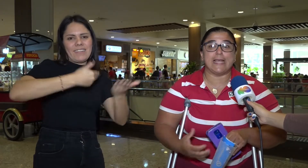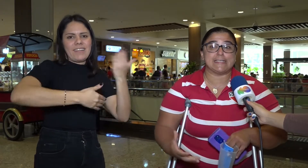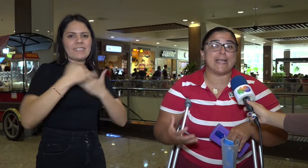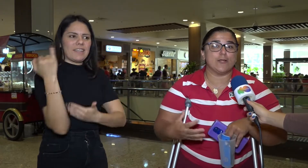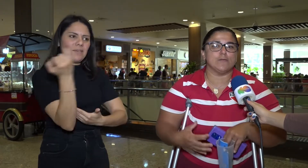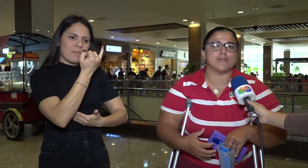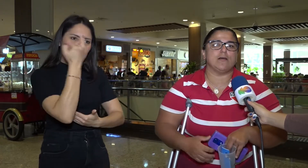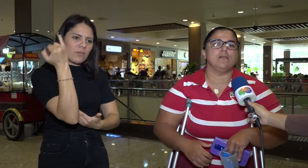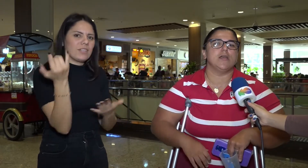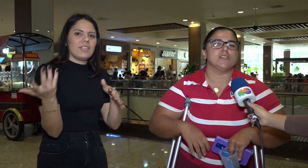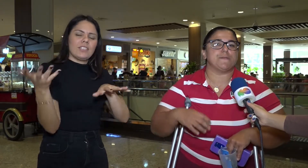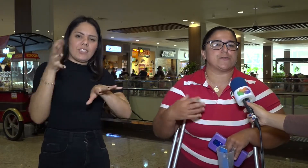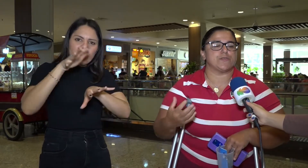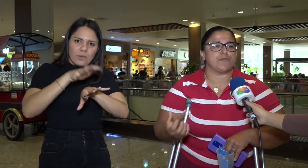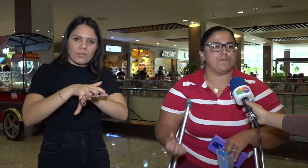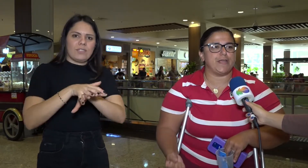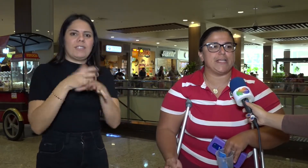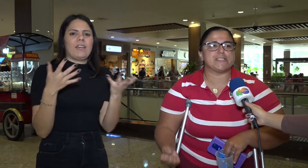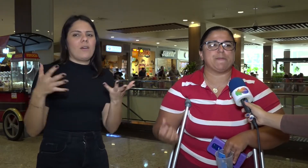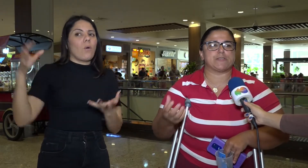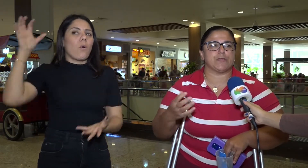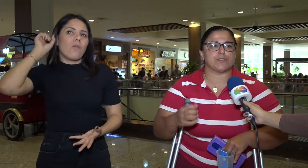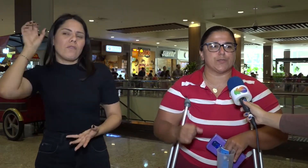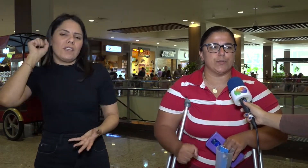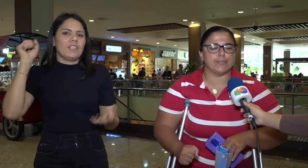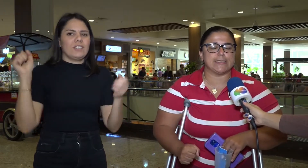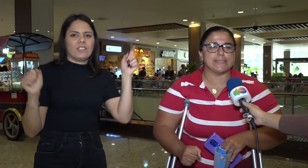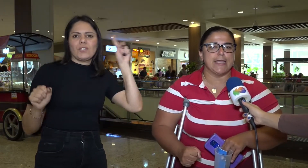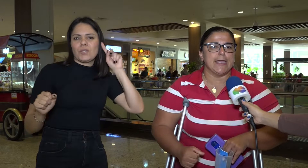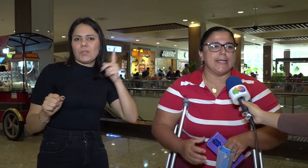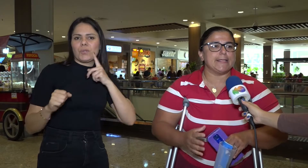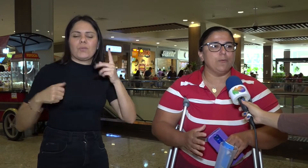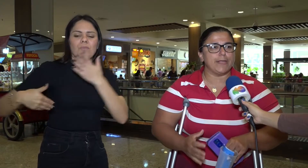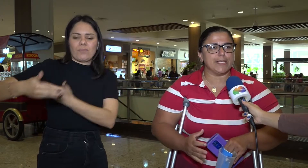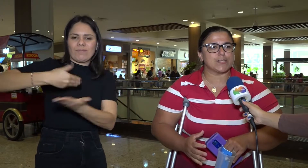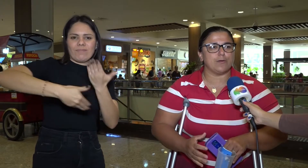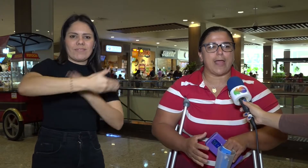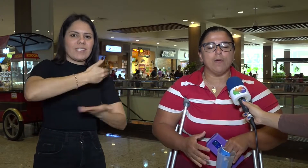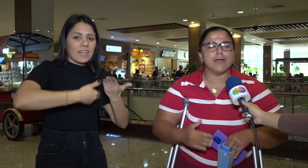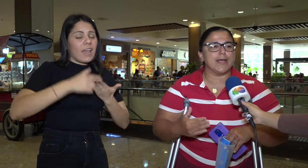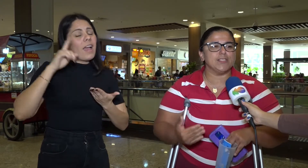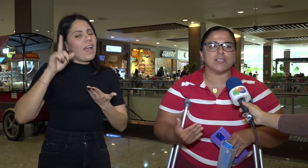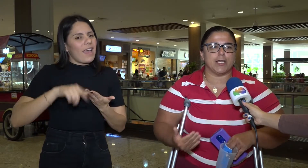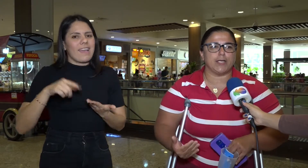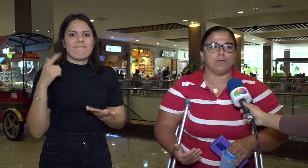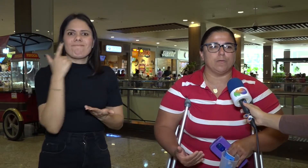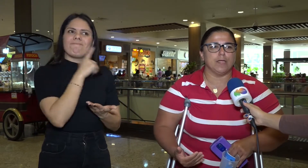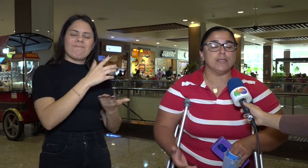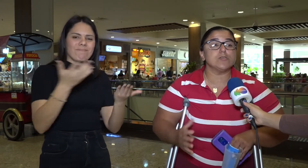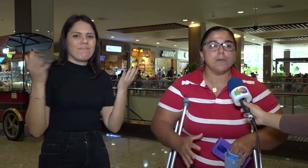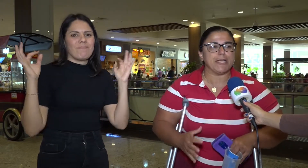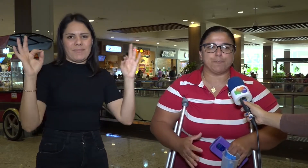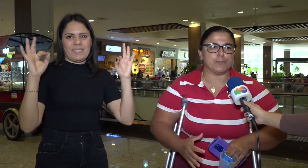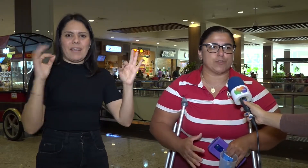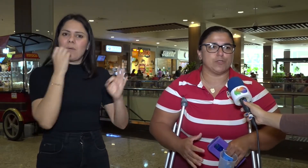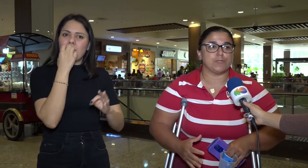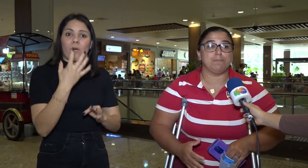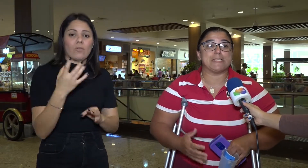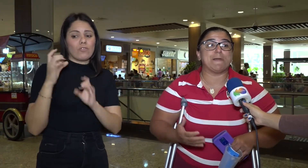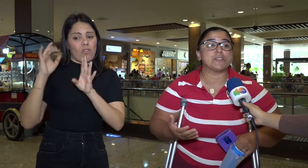essa inclusão de pessoas ouvintes, pessoas surdas. Então isso é um grande ganho. Não somente para os surdos, mas para a